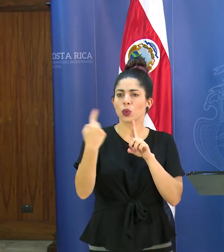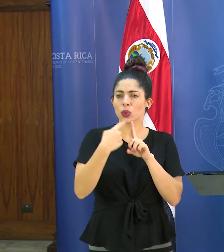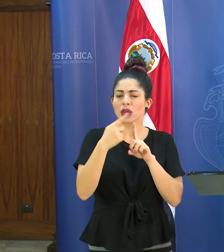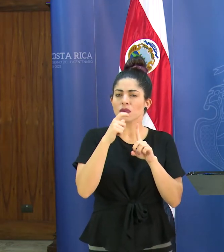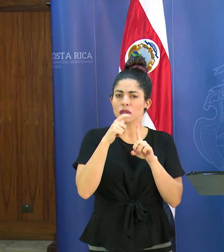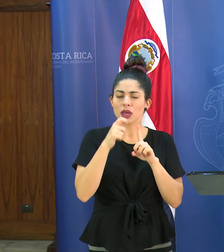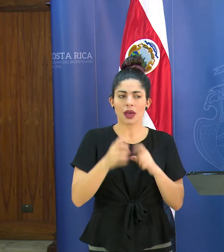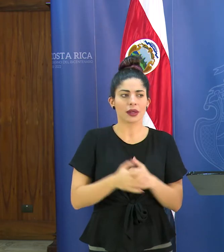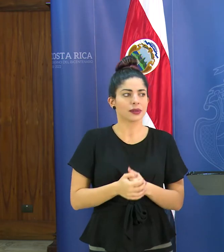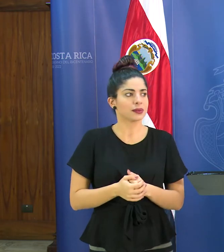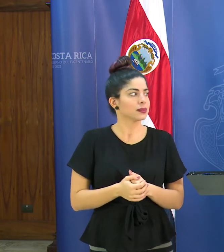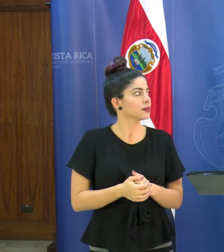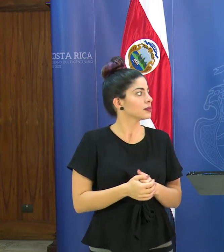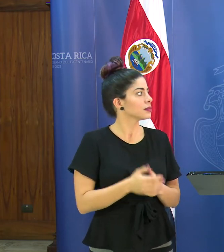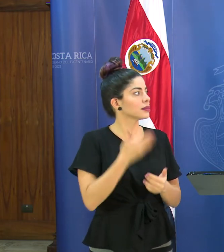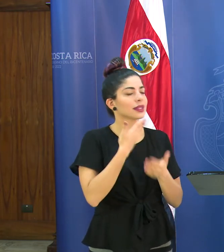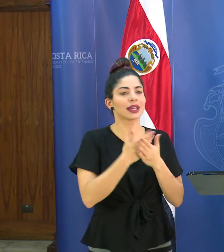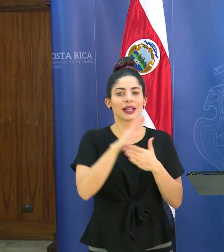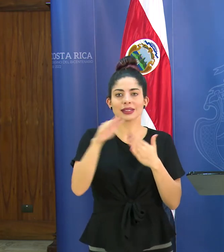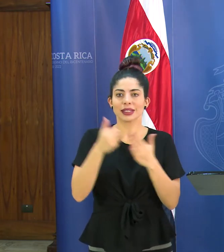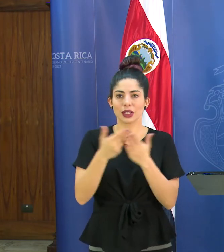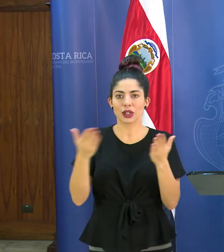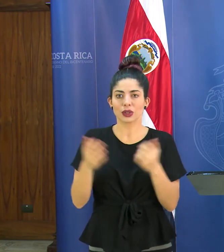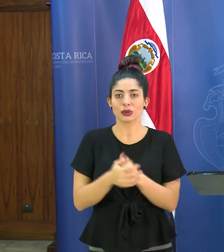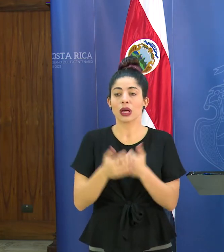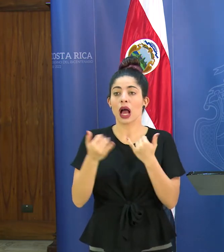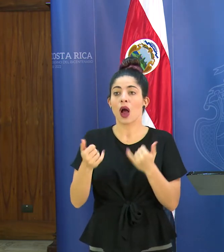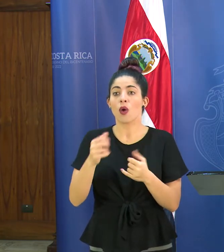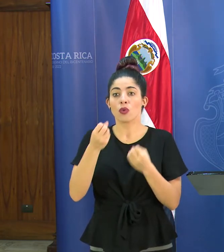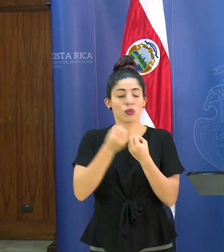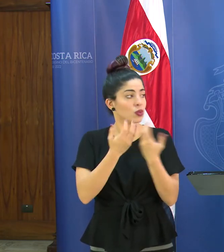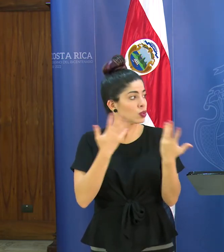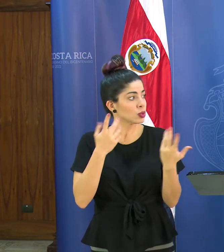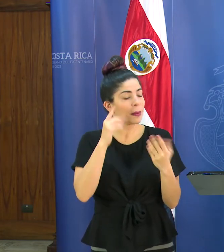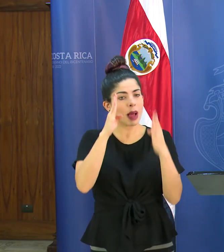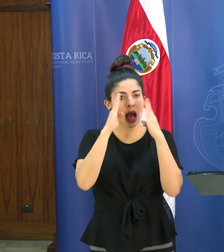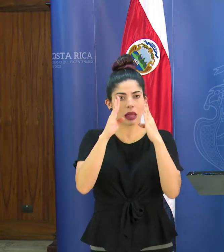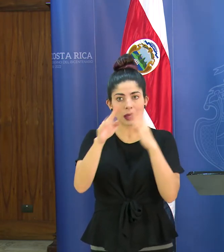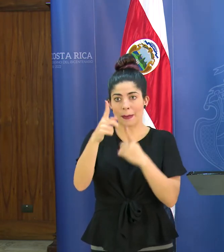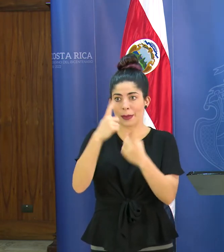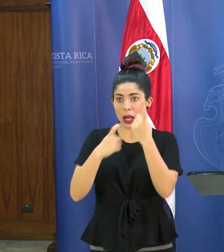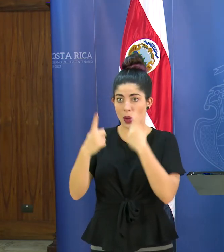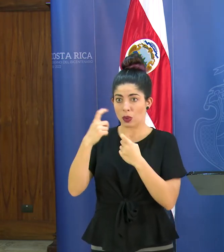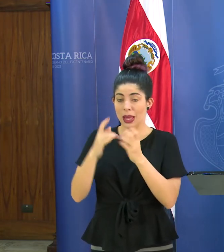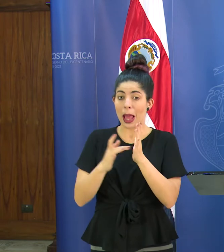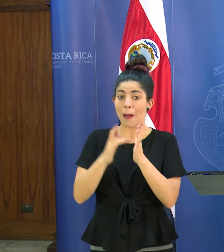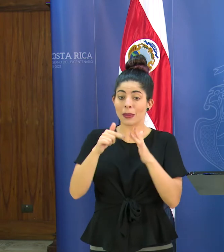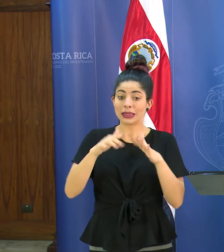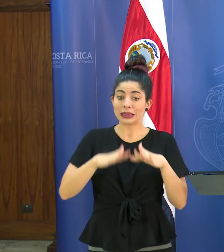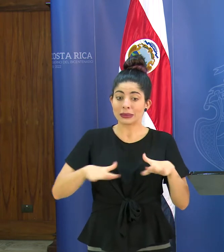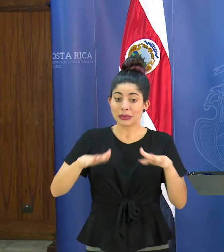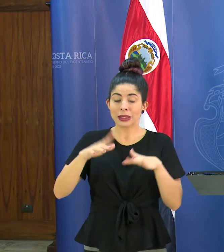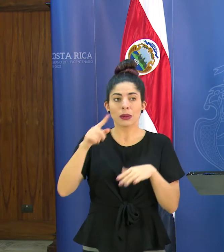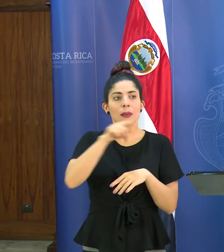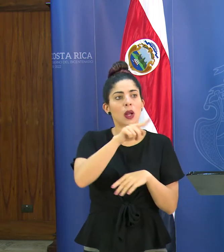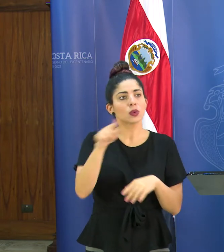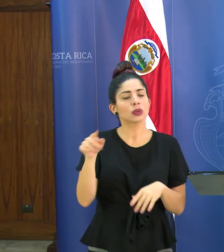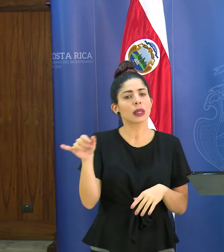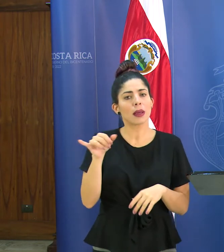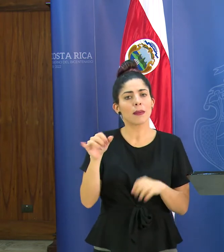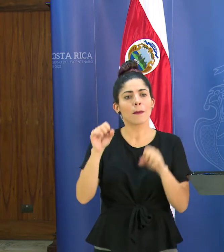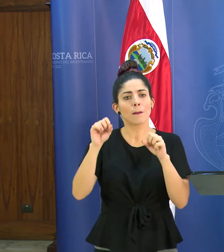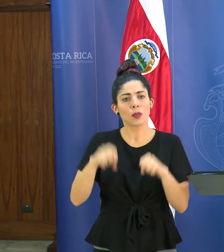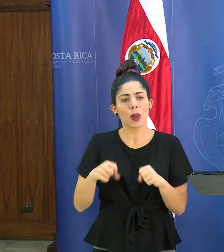consulta como ustedes ven hay bastantes jerarcas para atender cada una de sus preguntas y aprovechemos este espacio para que ustedes puedan